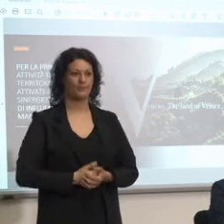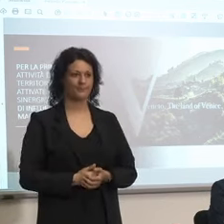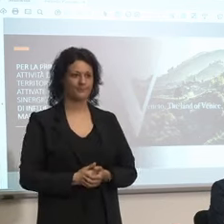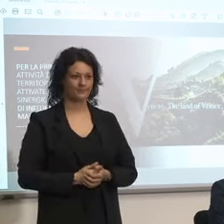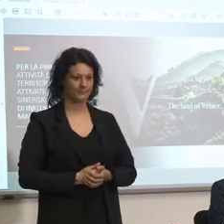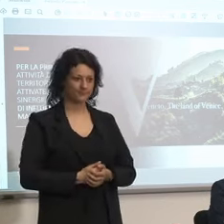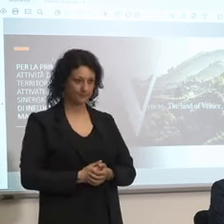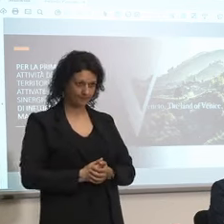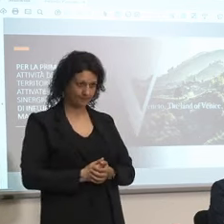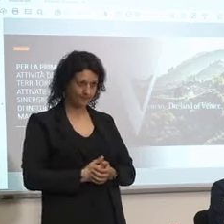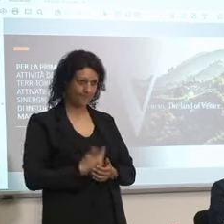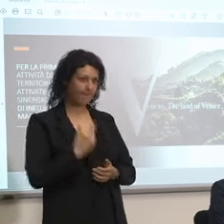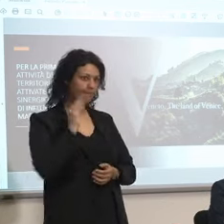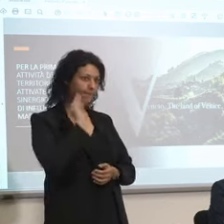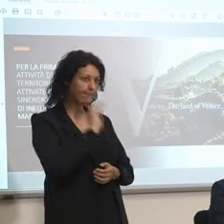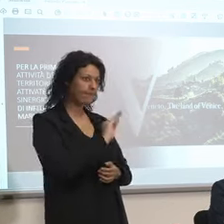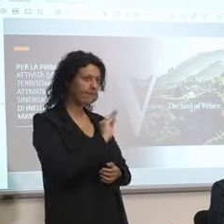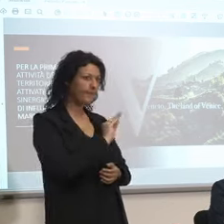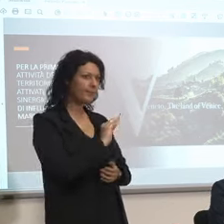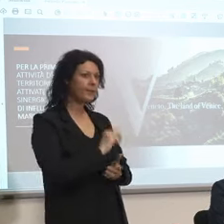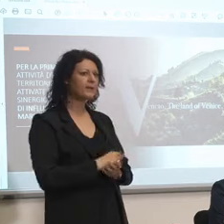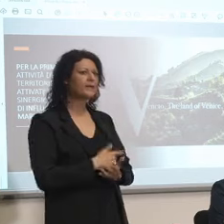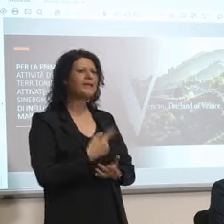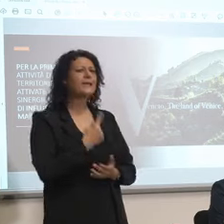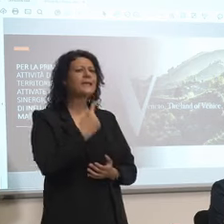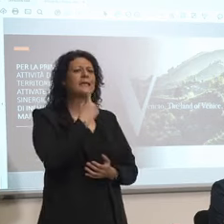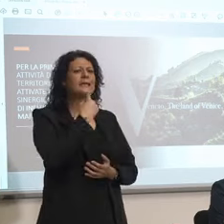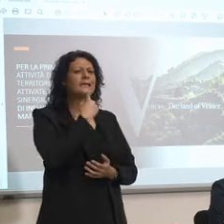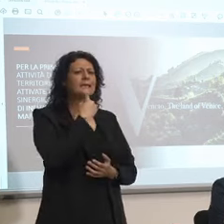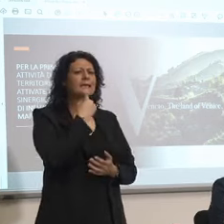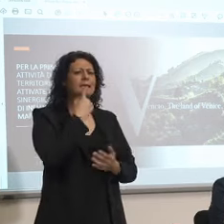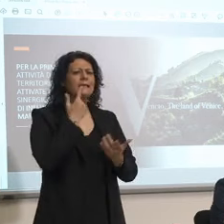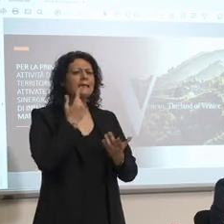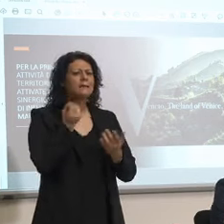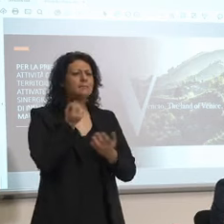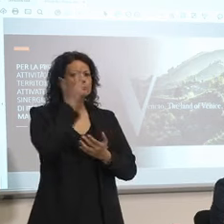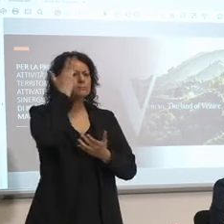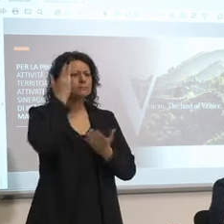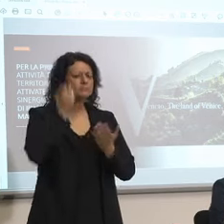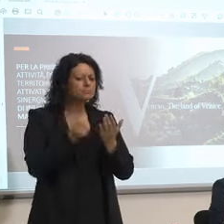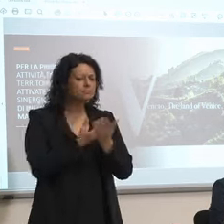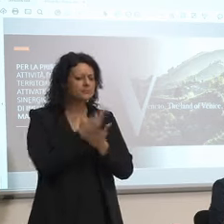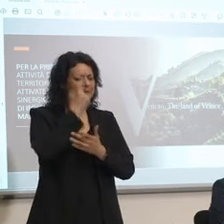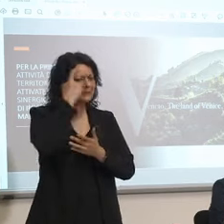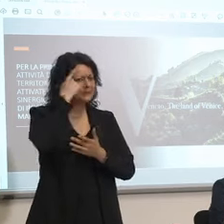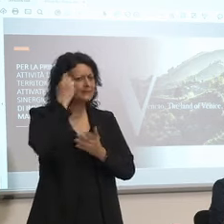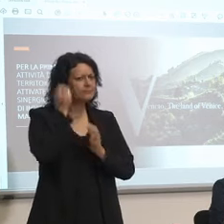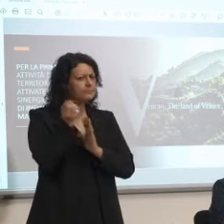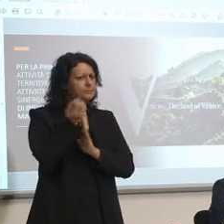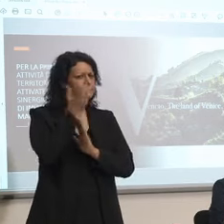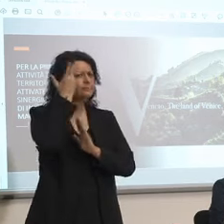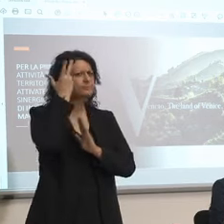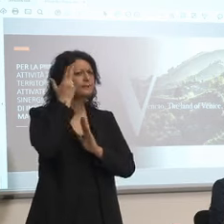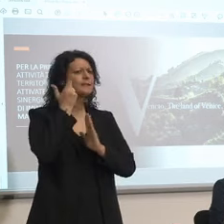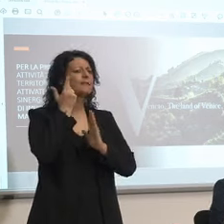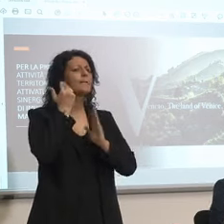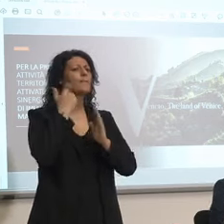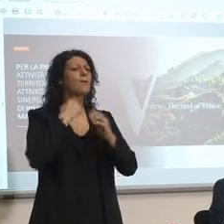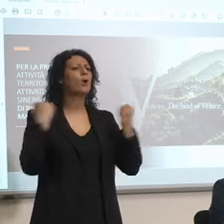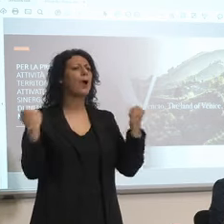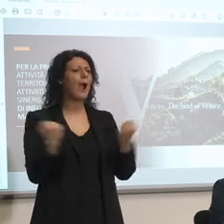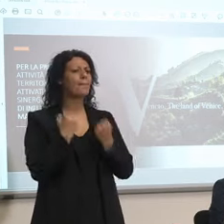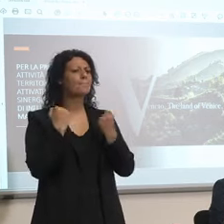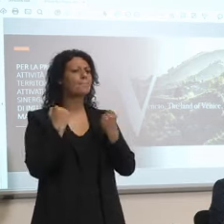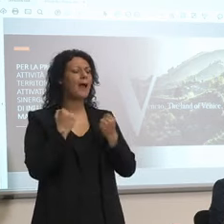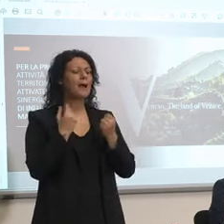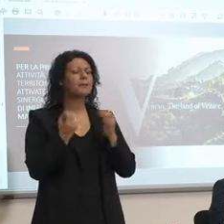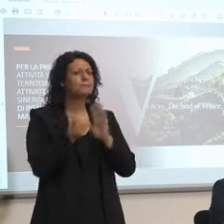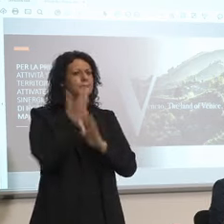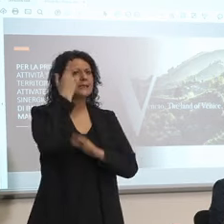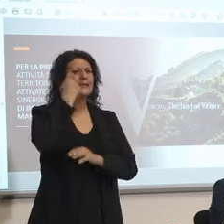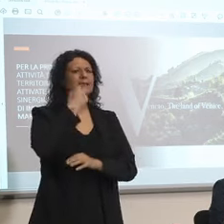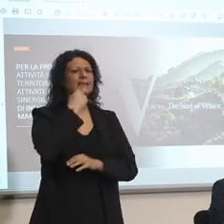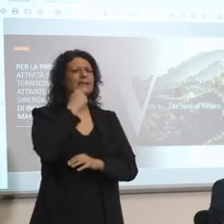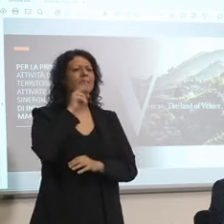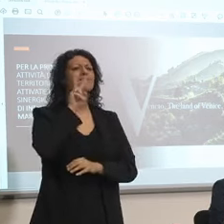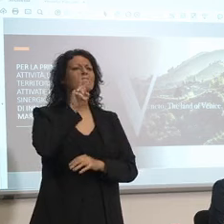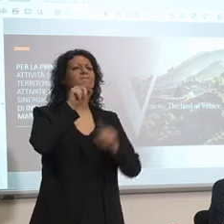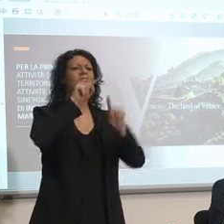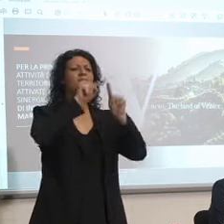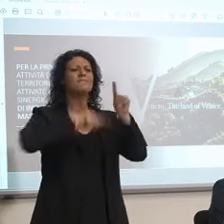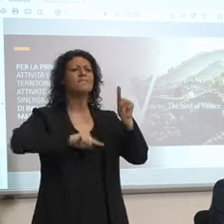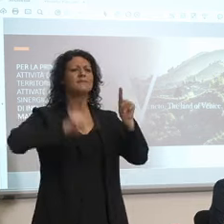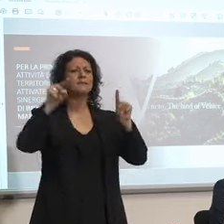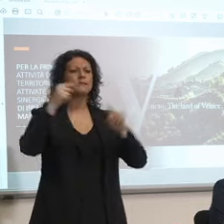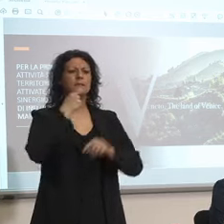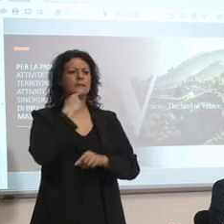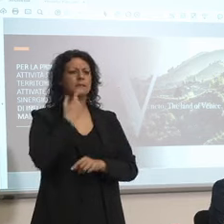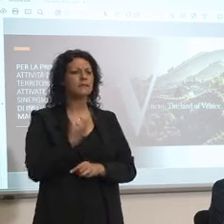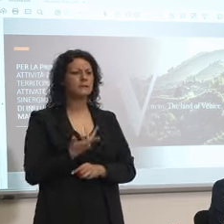chi è l'autore di questa campagna chi è che si è inventato la V beh innanzitutto abbiamo il presidente